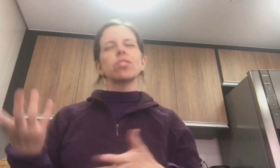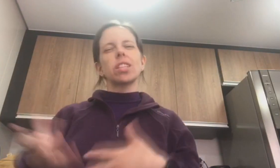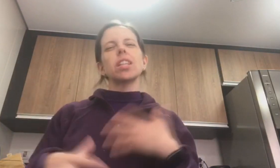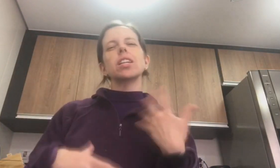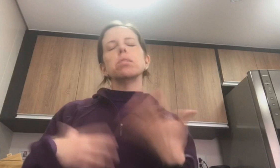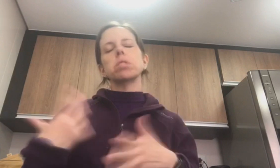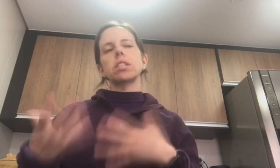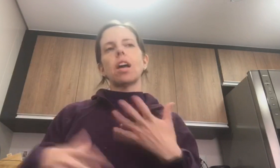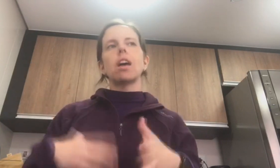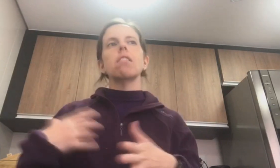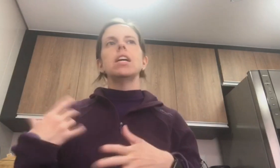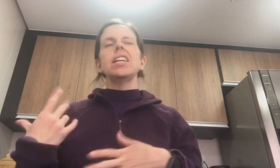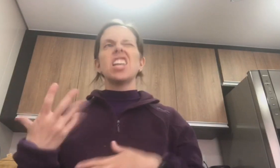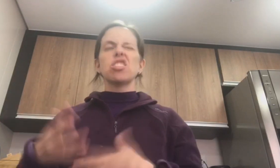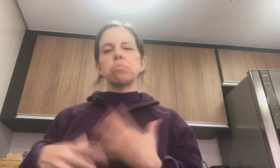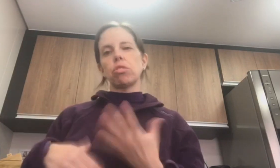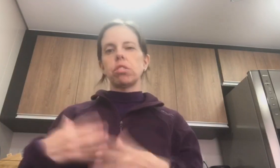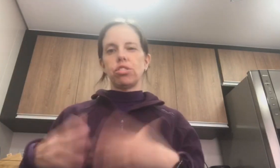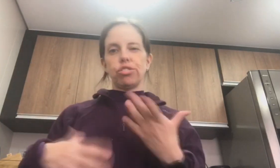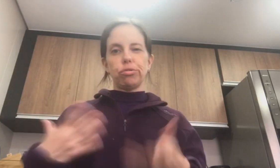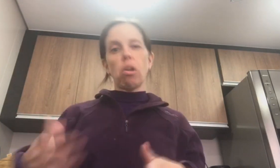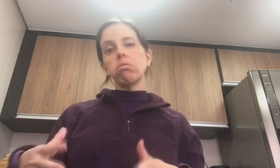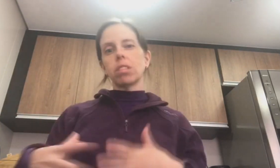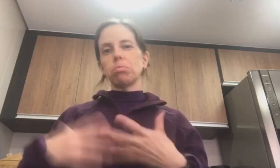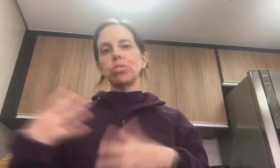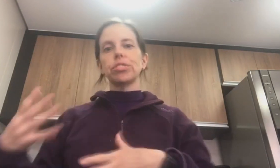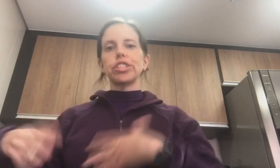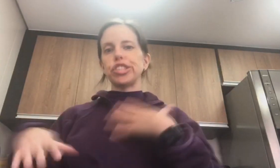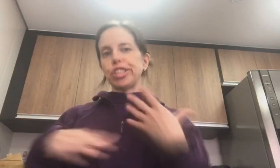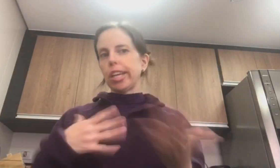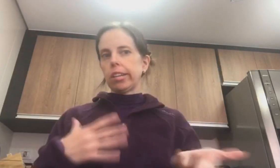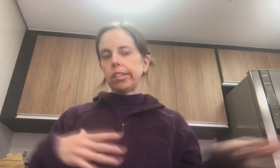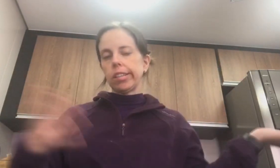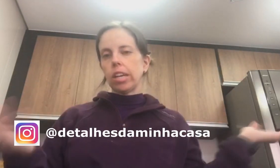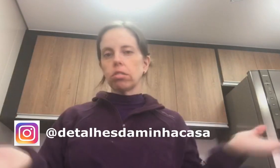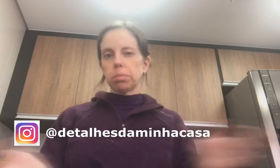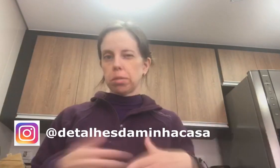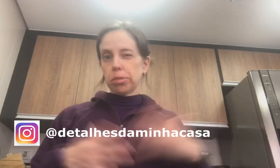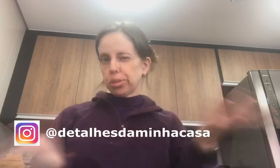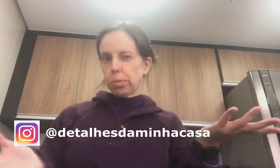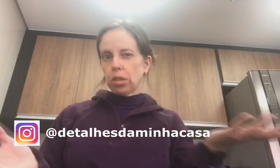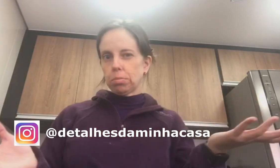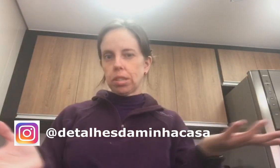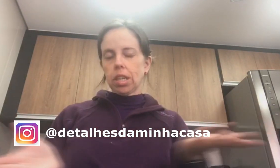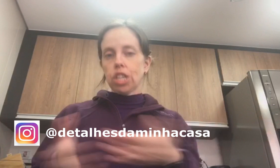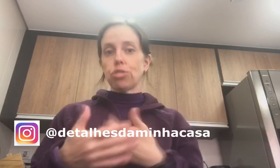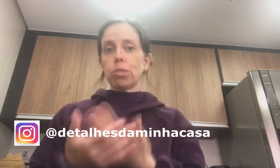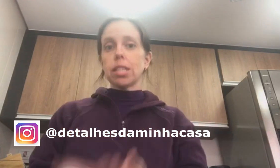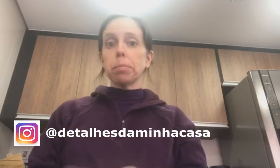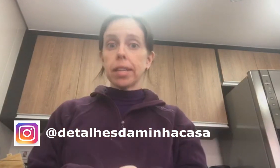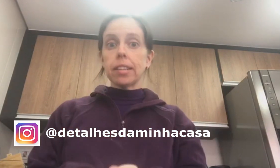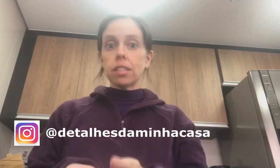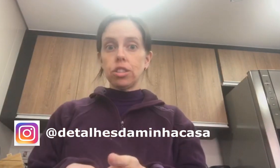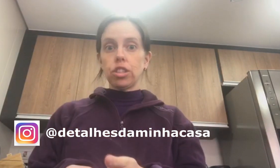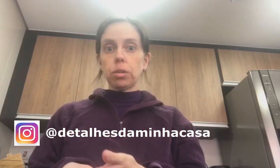estranhas e tal. Esse tipo de coisa. A não conta muito, né? A nem conta pras pessoas próximas, né? Que a gente nunca sabe quem tá assistindo.